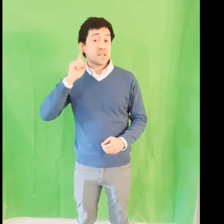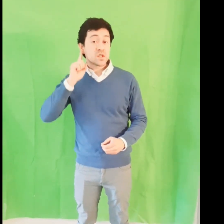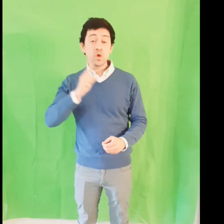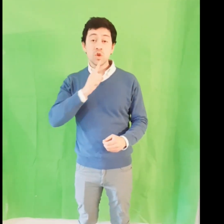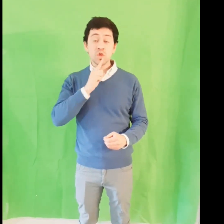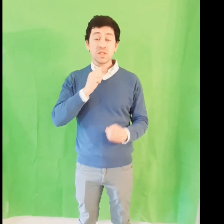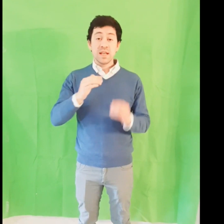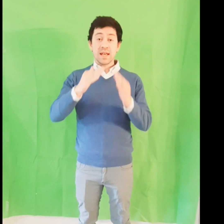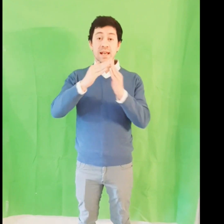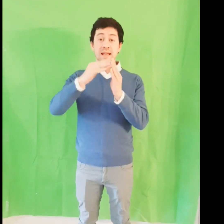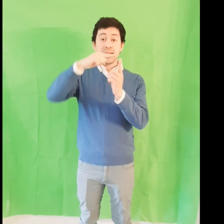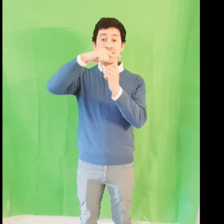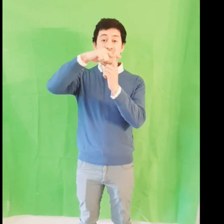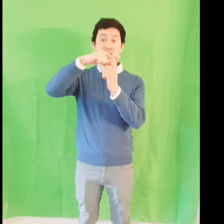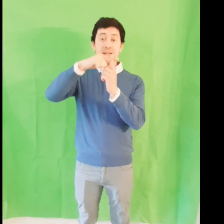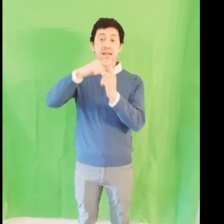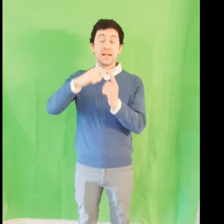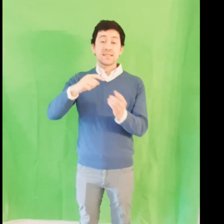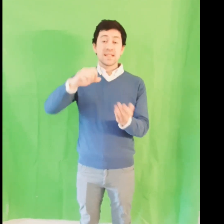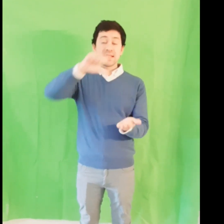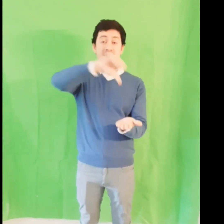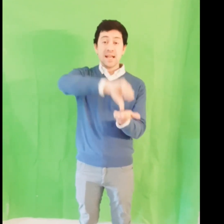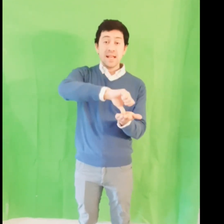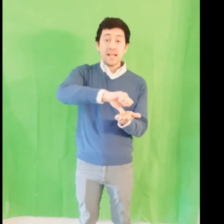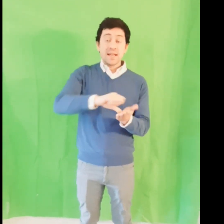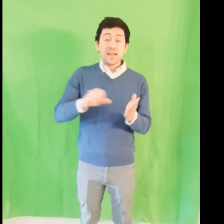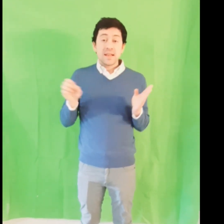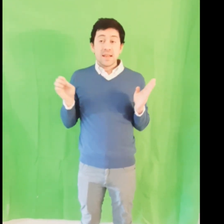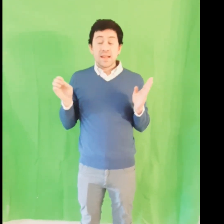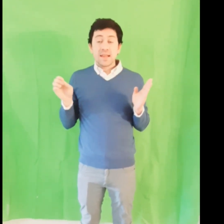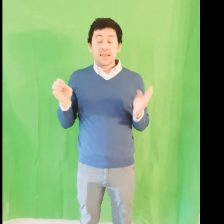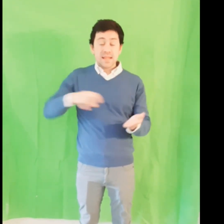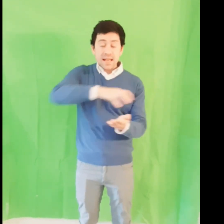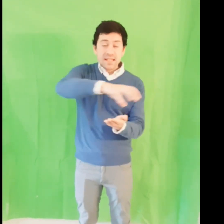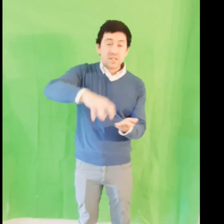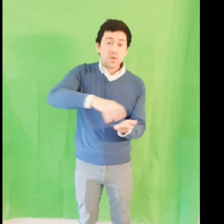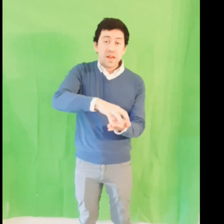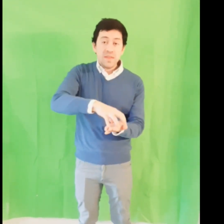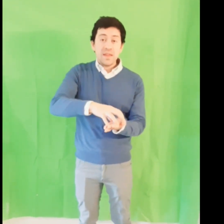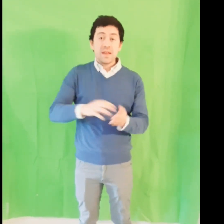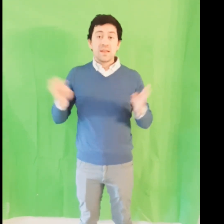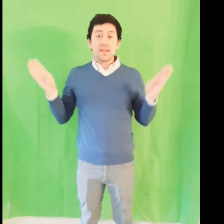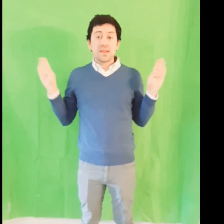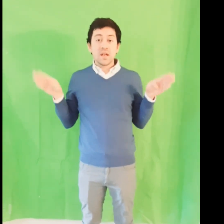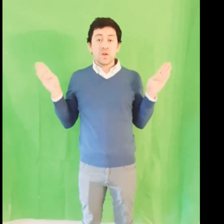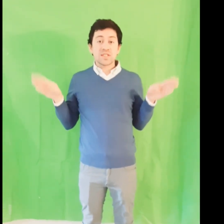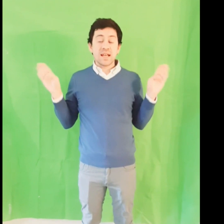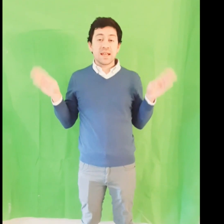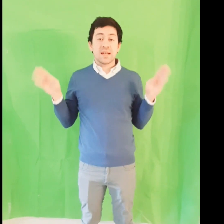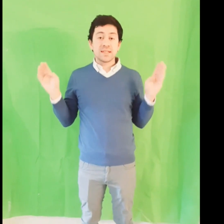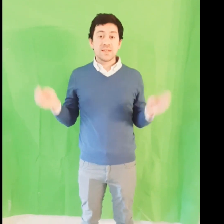colores que tú quieres añadir Aunque quedan tantos sueños por